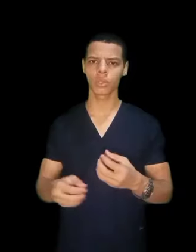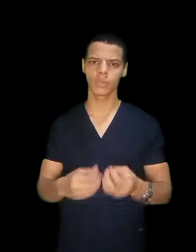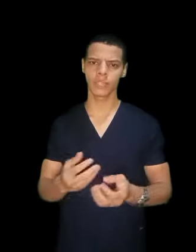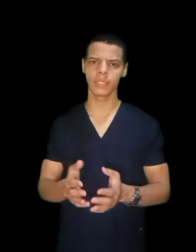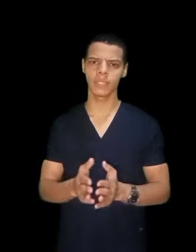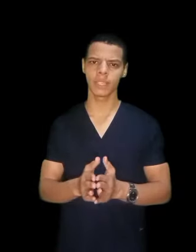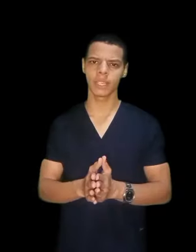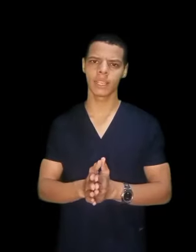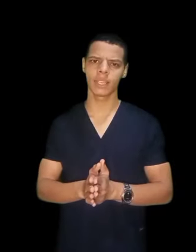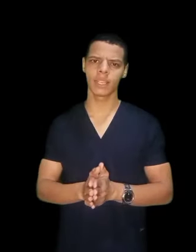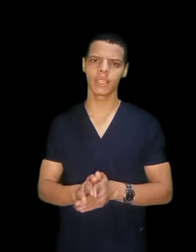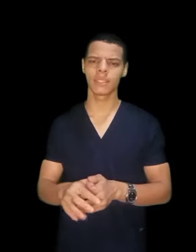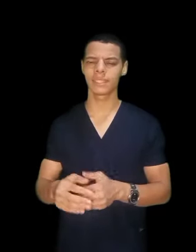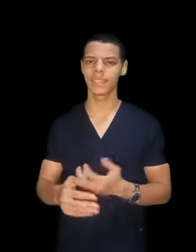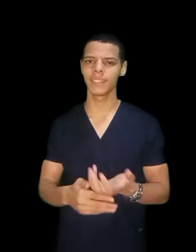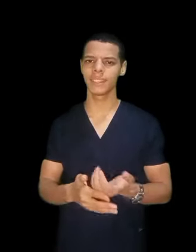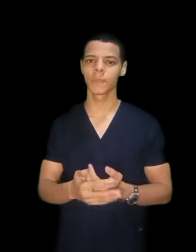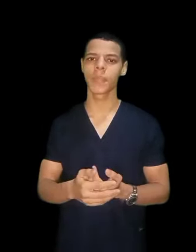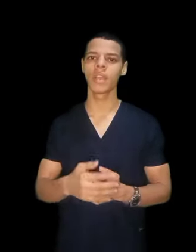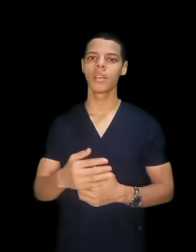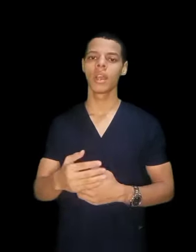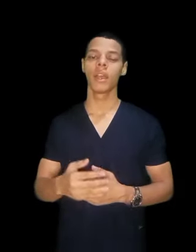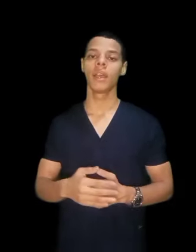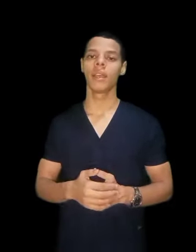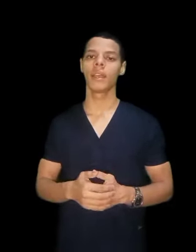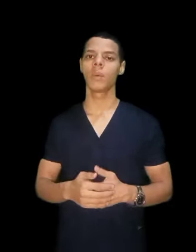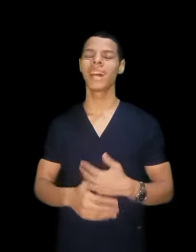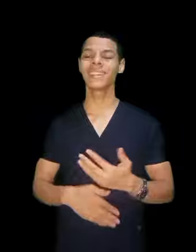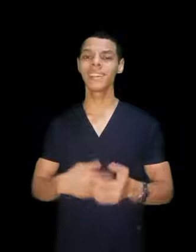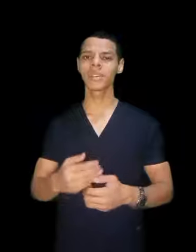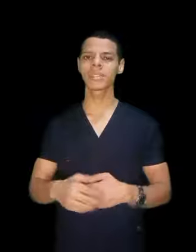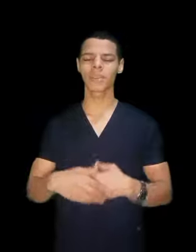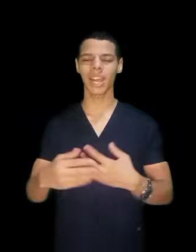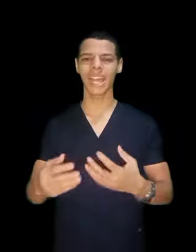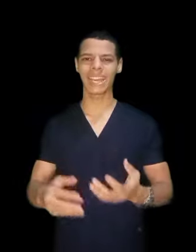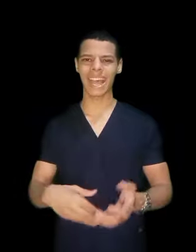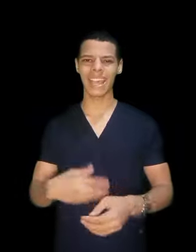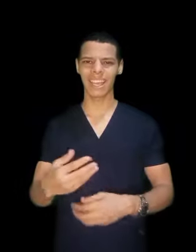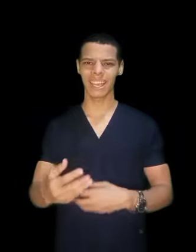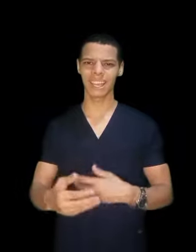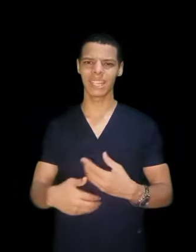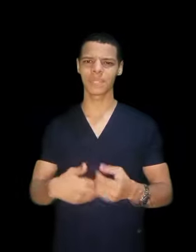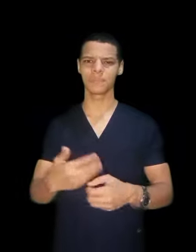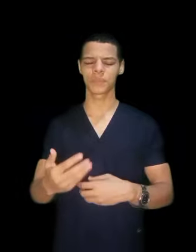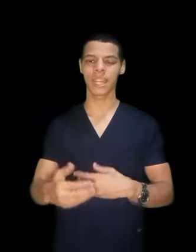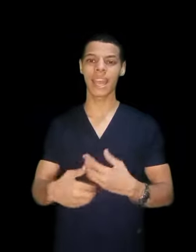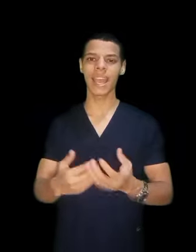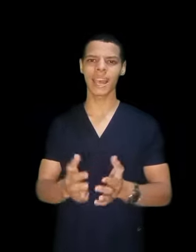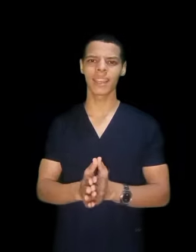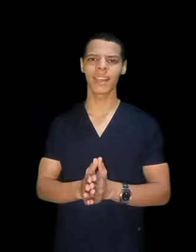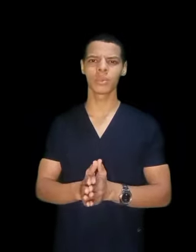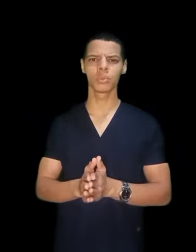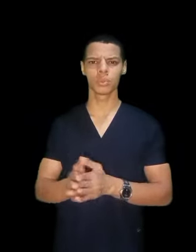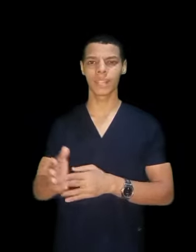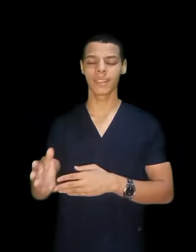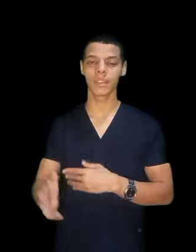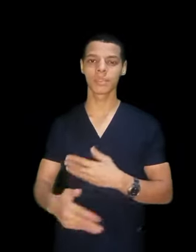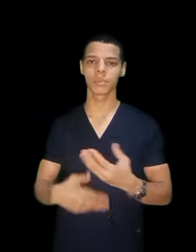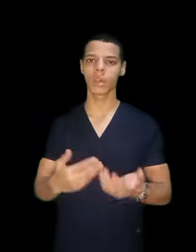شغل فني للتغدير وعندنا قسم رعاية حرجة وعندنا قسم